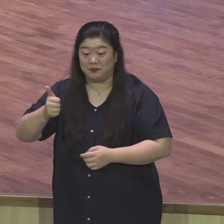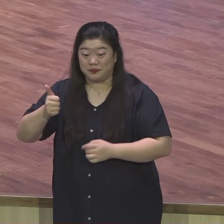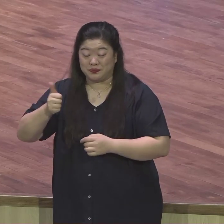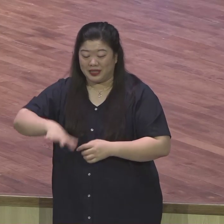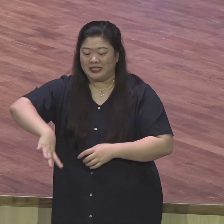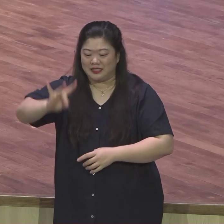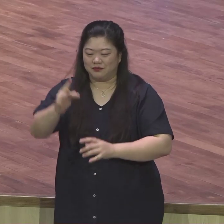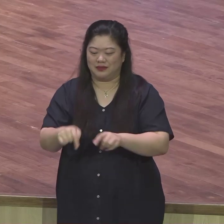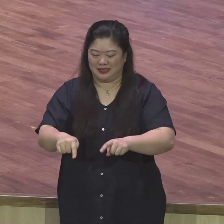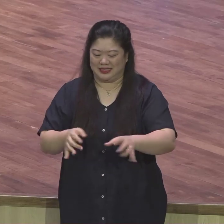형들을.